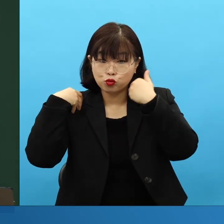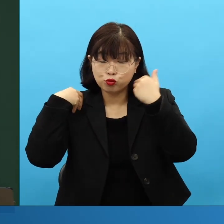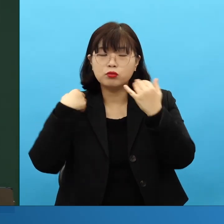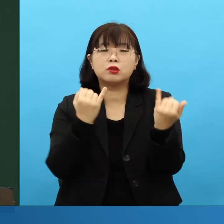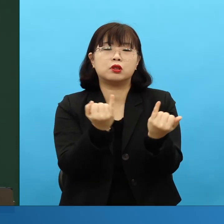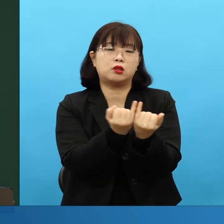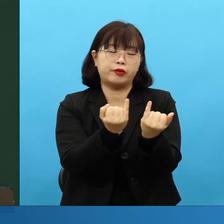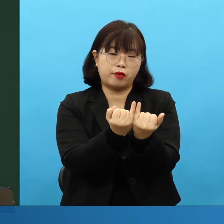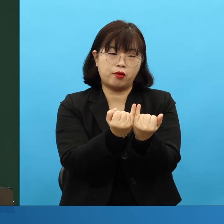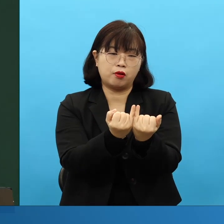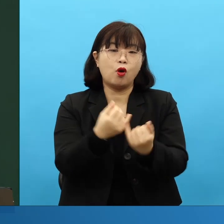나옵니다.